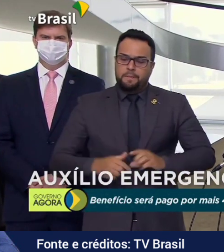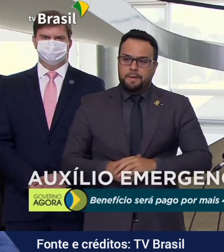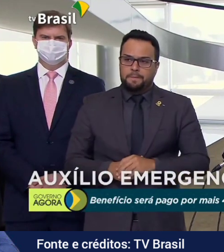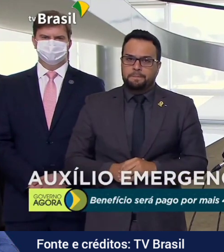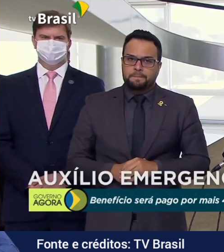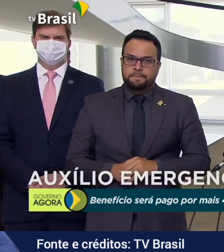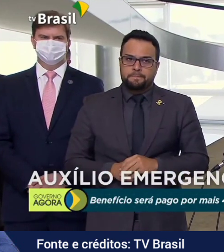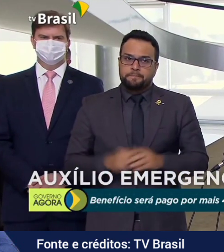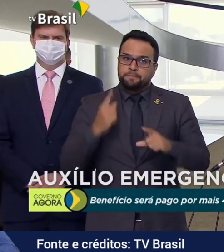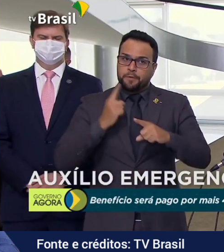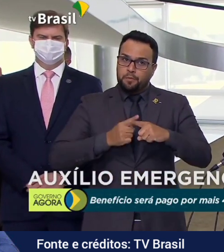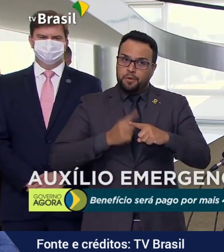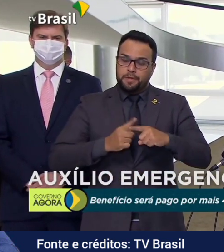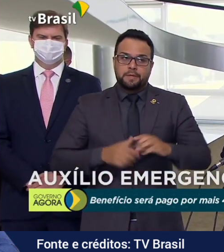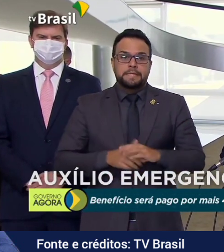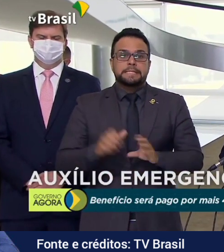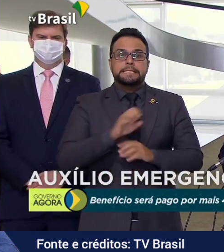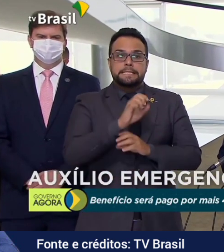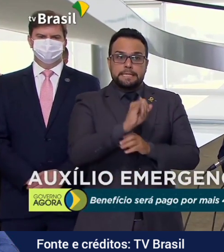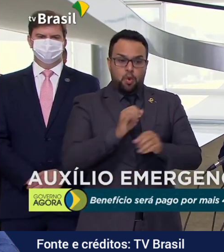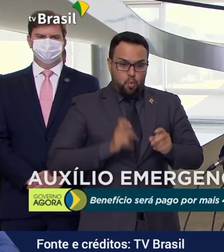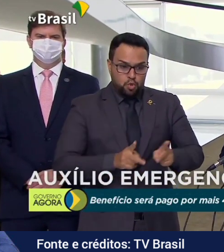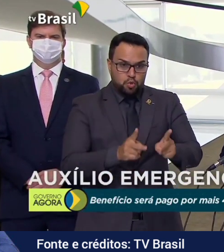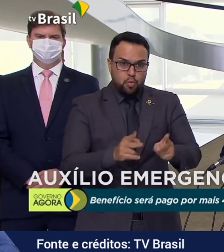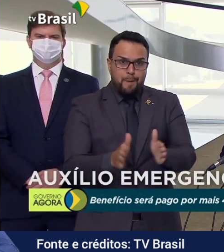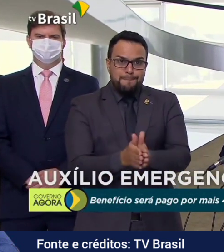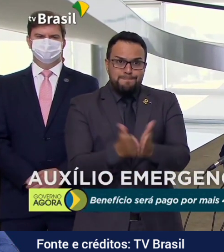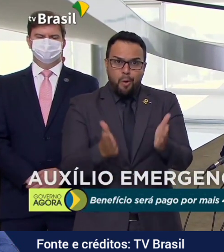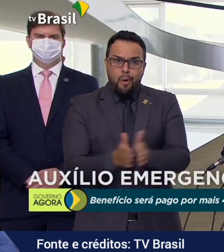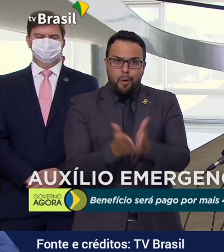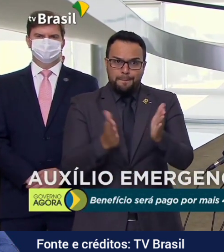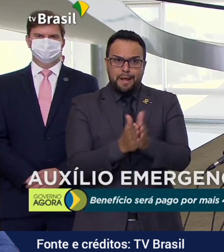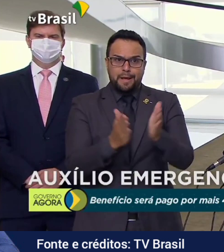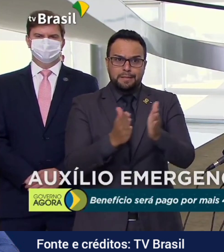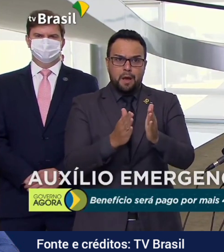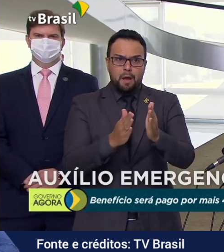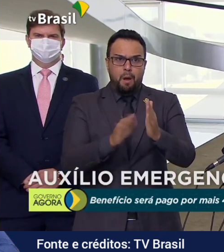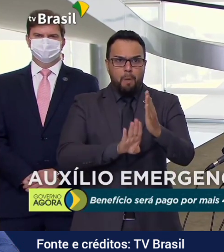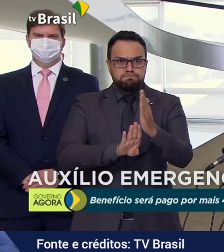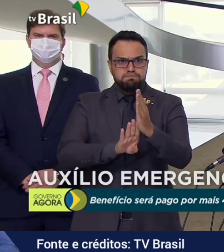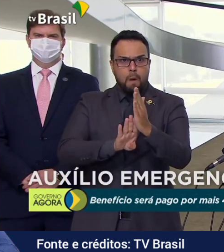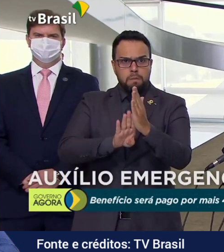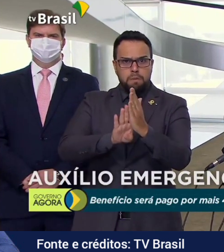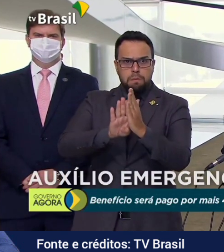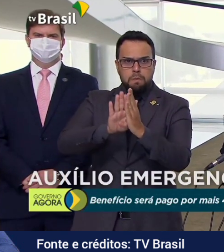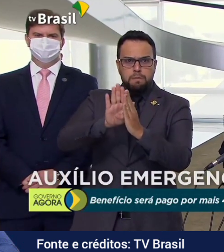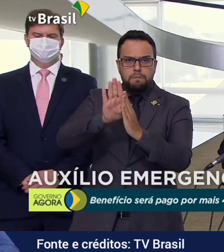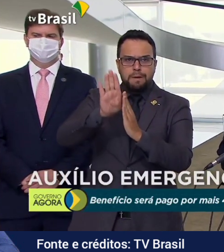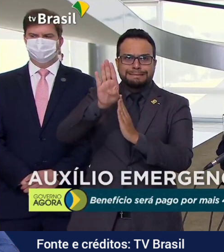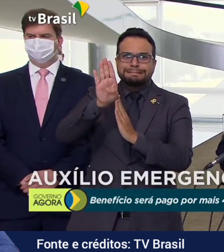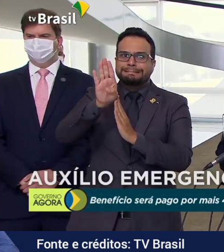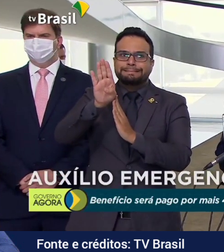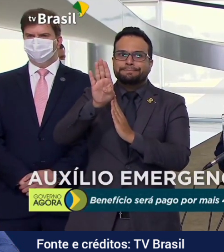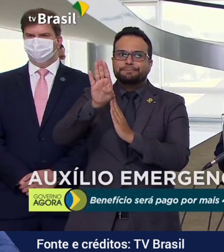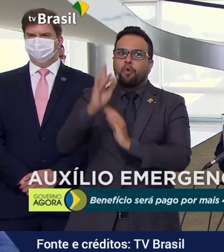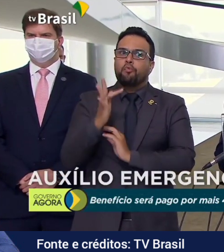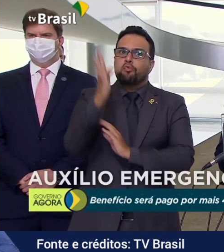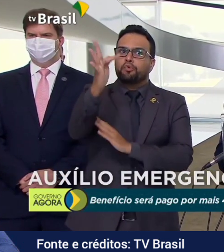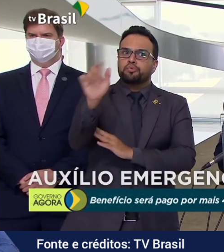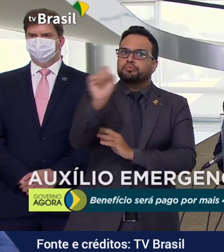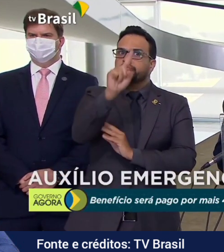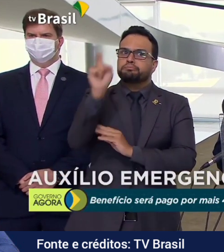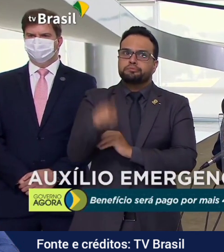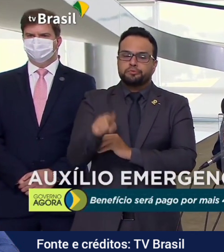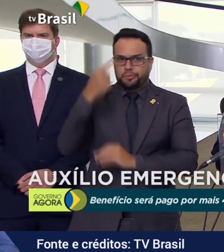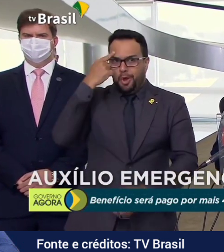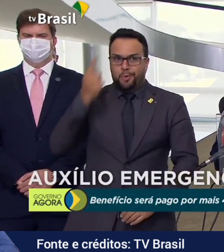Porque, se a pobreza continuar avançando, nós não sabemos onde poderemos parar.